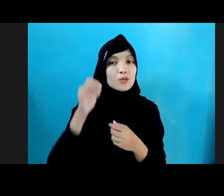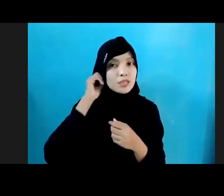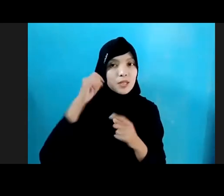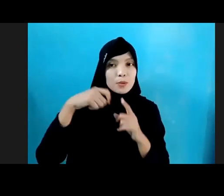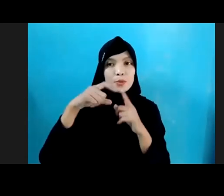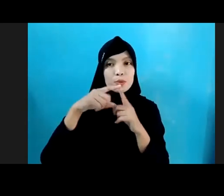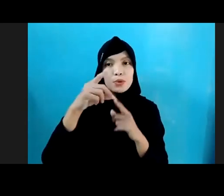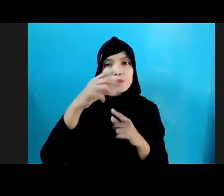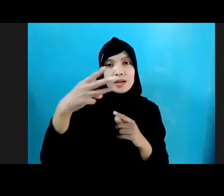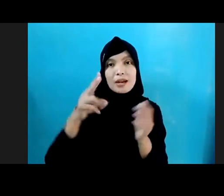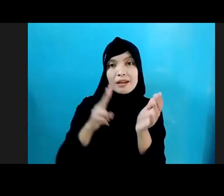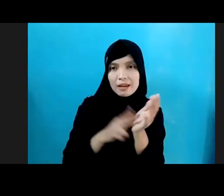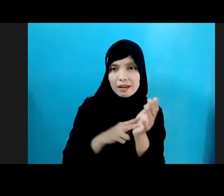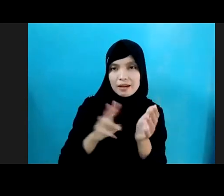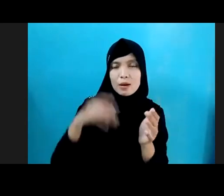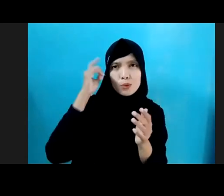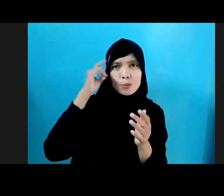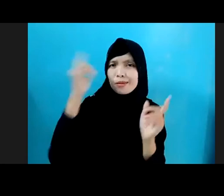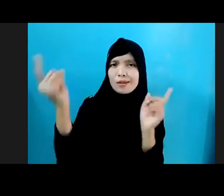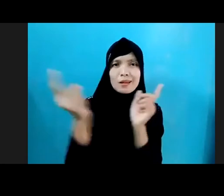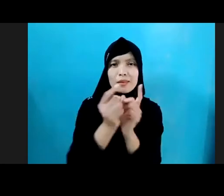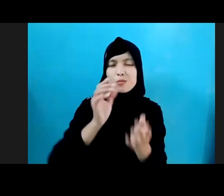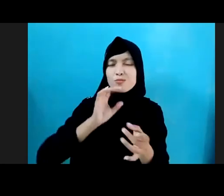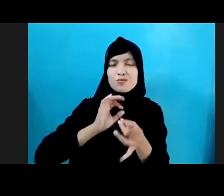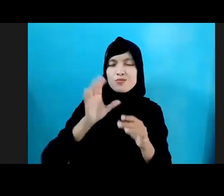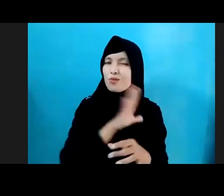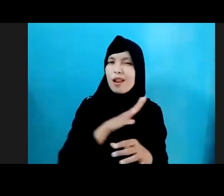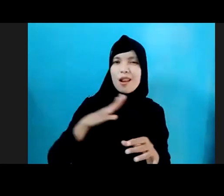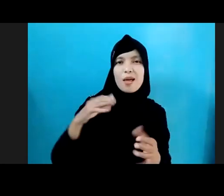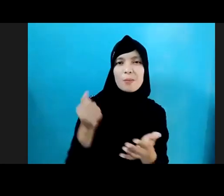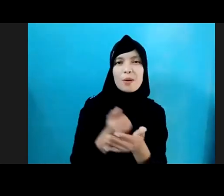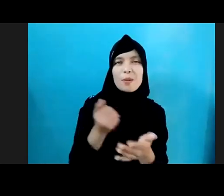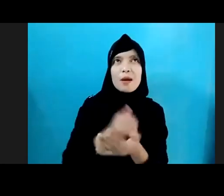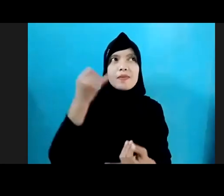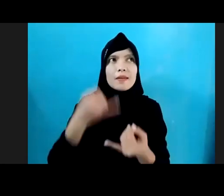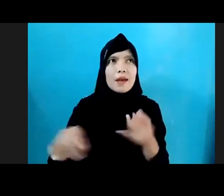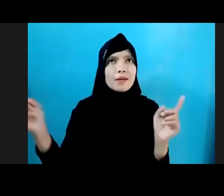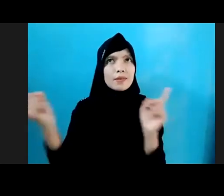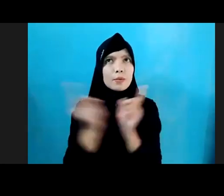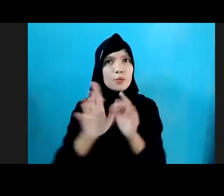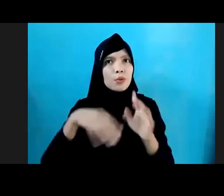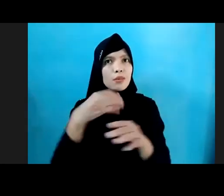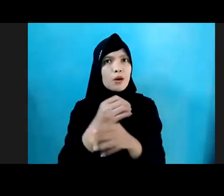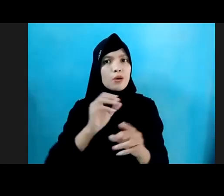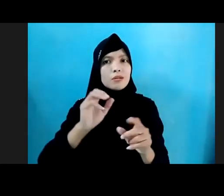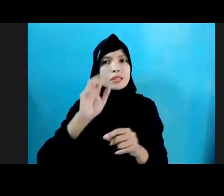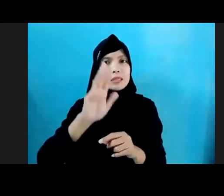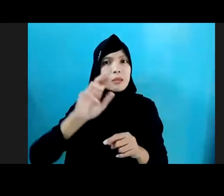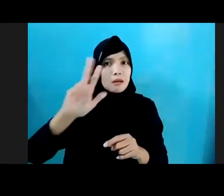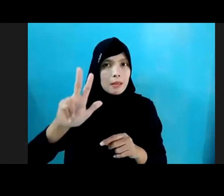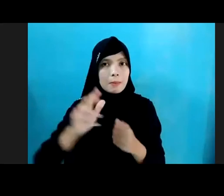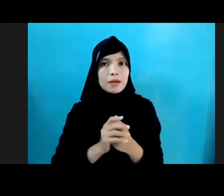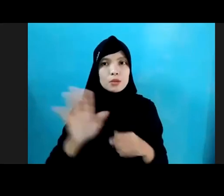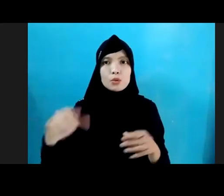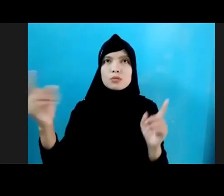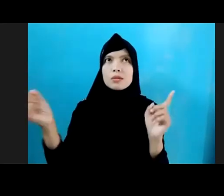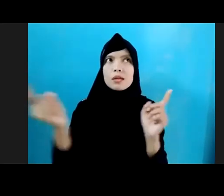Saya pikir sudah lama sekali tidak bertemu. Terakhir saya ketemu tahun 1998 ya. Setelah itu ada ketemu di pesawat ya,